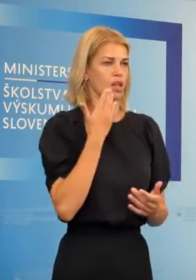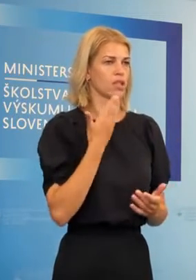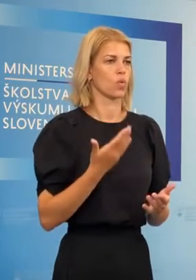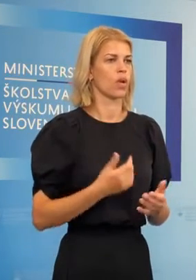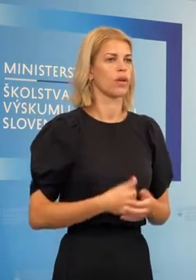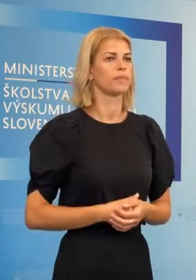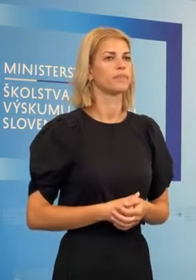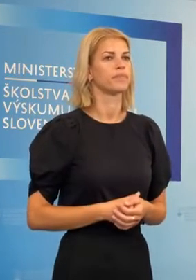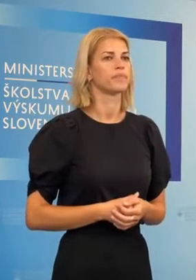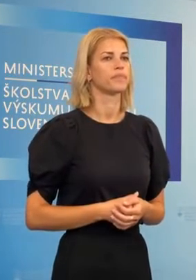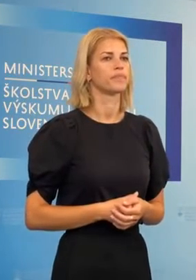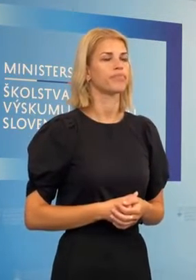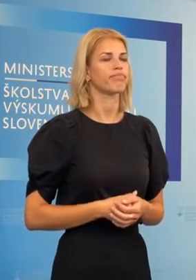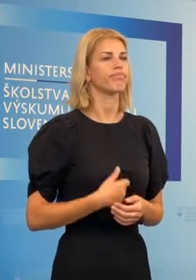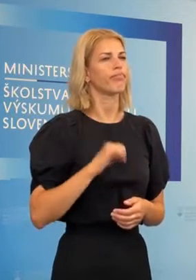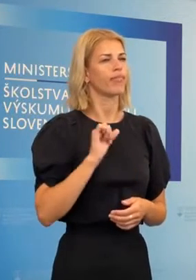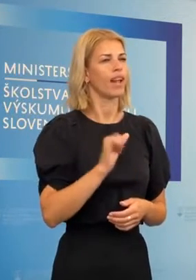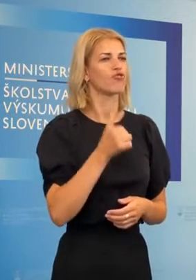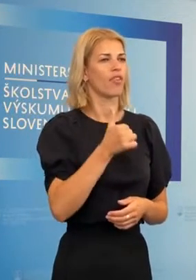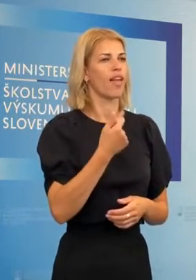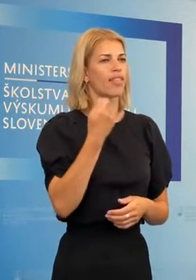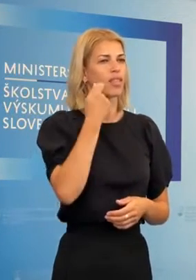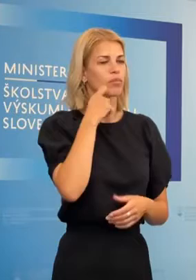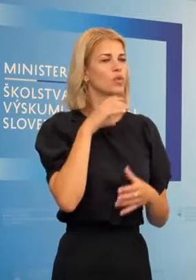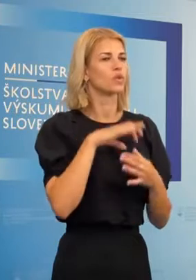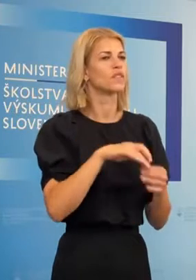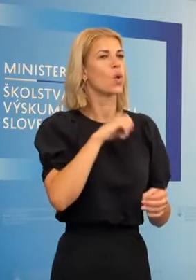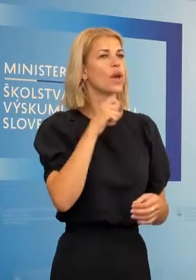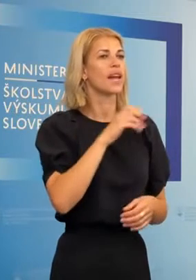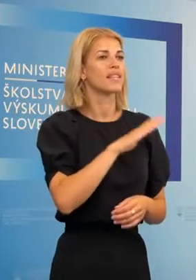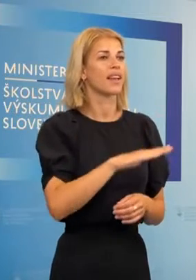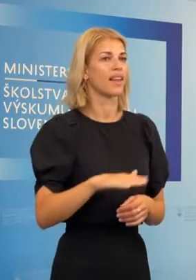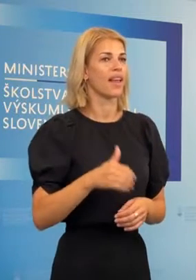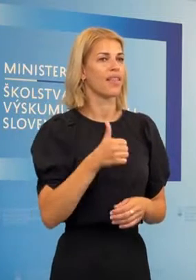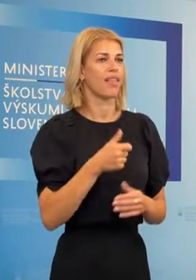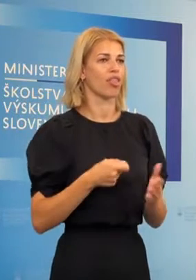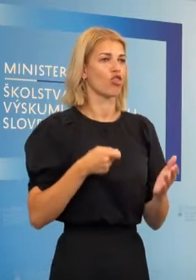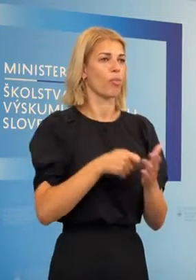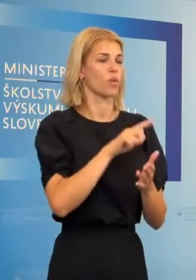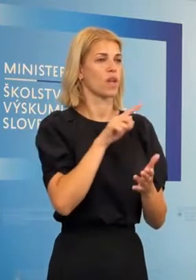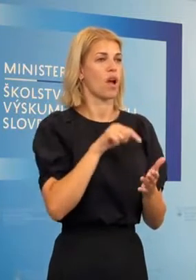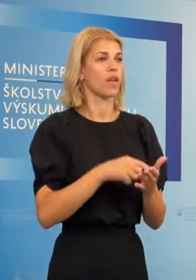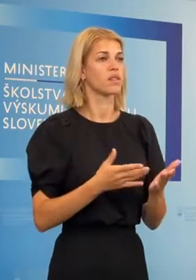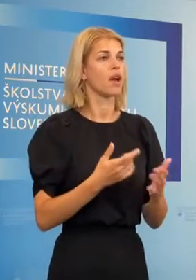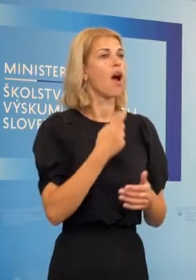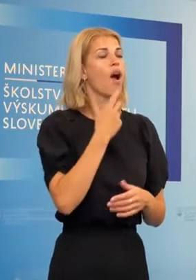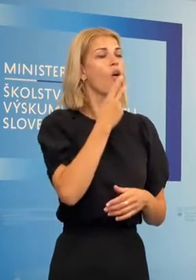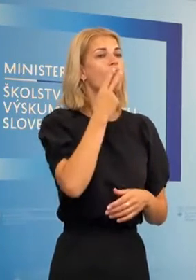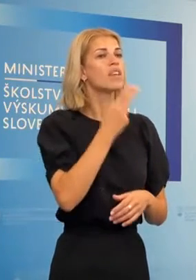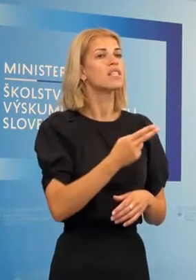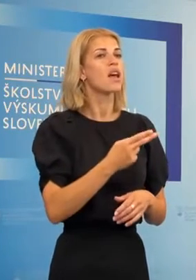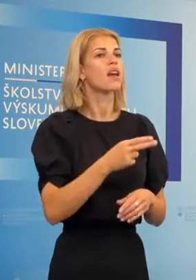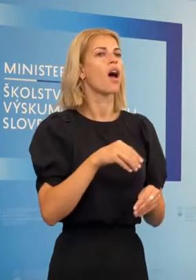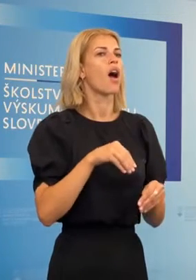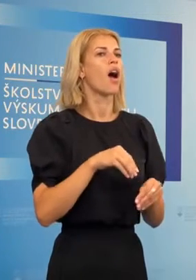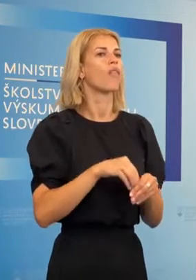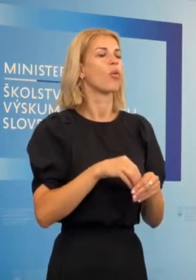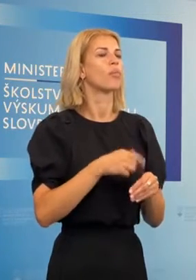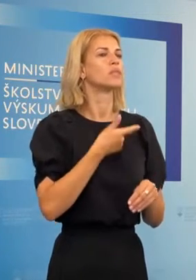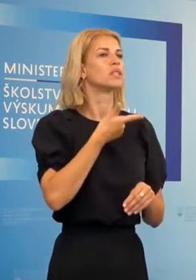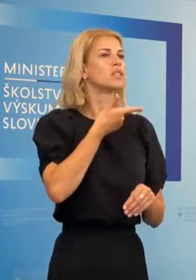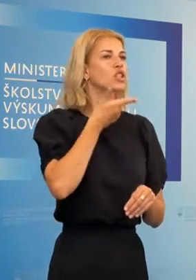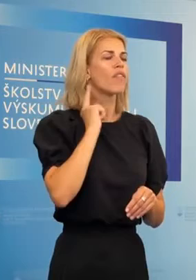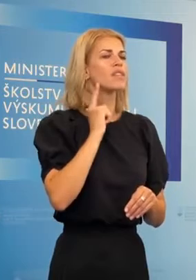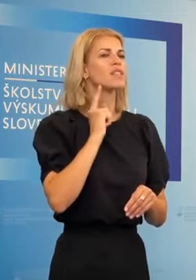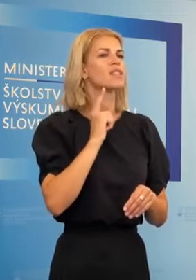Zuborová rozhlas. Ešte mi napadla v súvislosti s tými ukrajinskými deťmi jedna doplňujúca otázka. Ako to vyzerá s dotiahnutím slovenského a ukrajinského